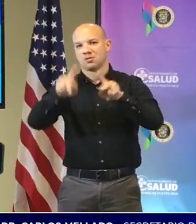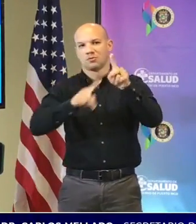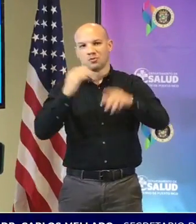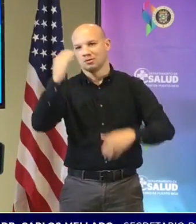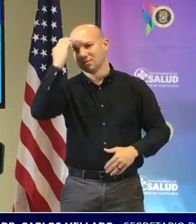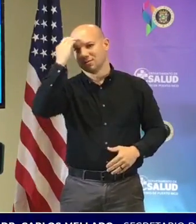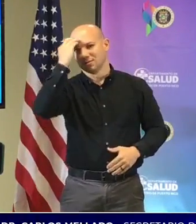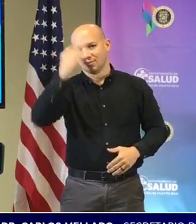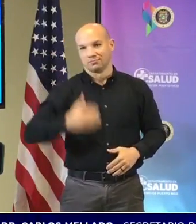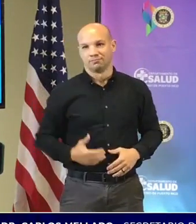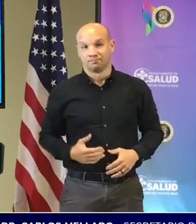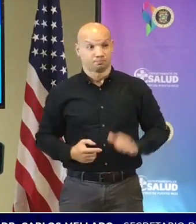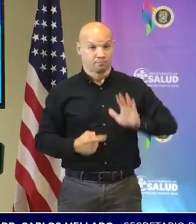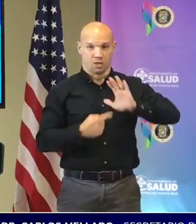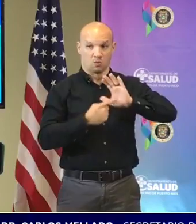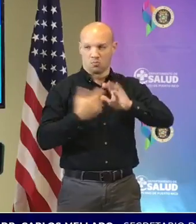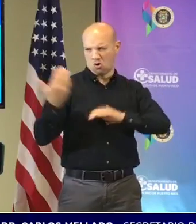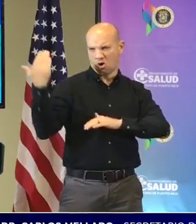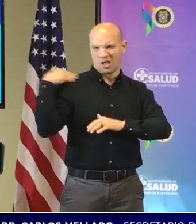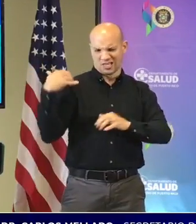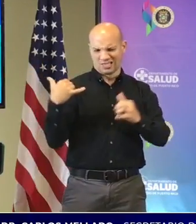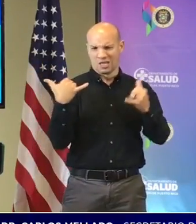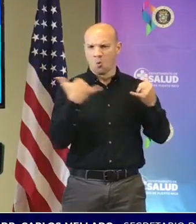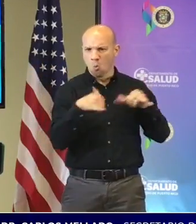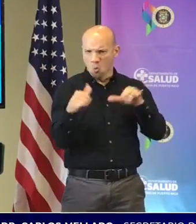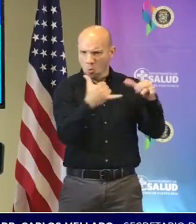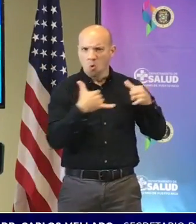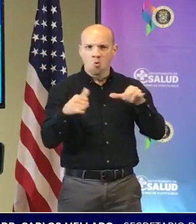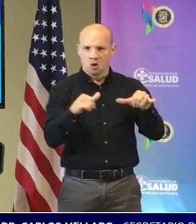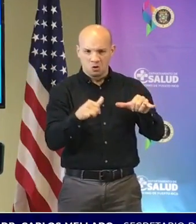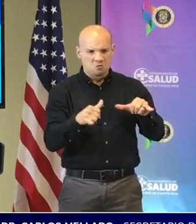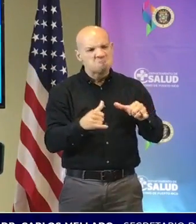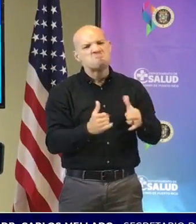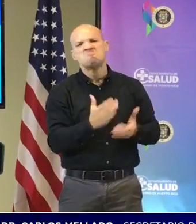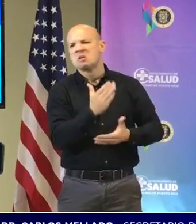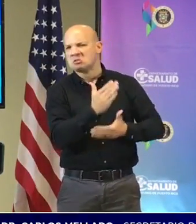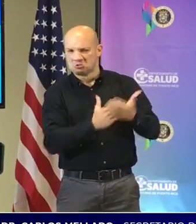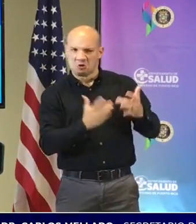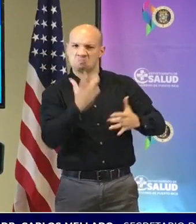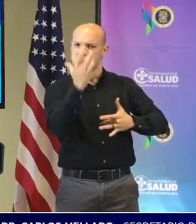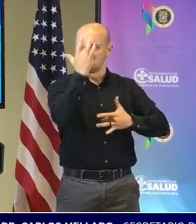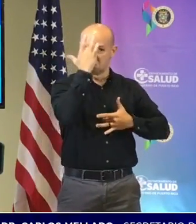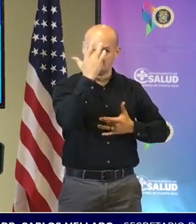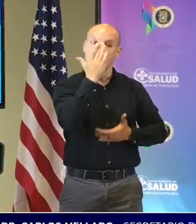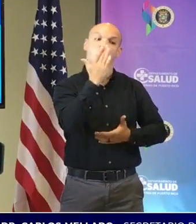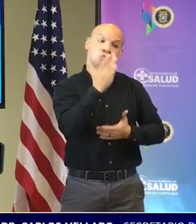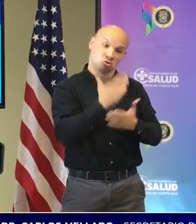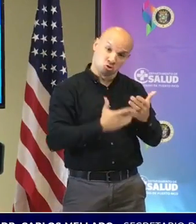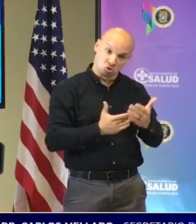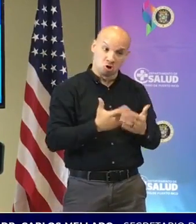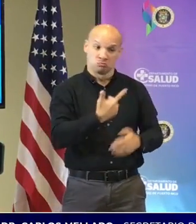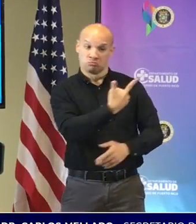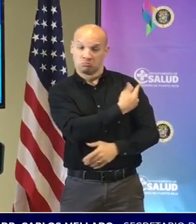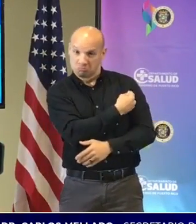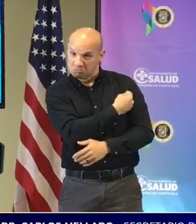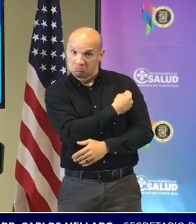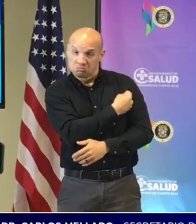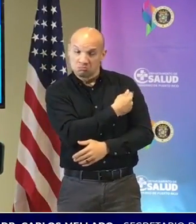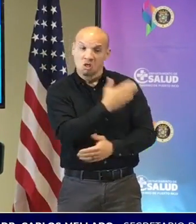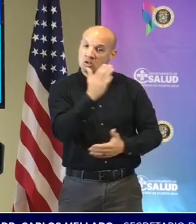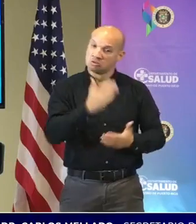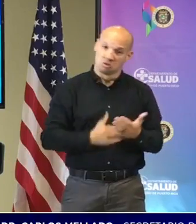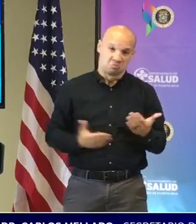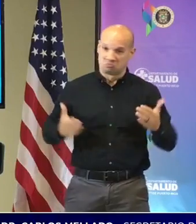juegos que hubo en el pasado pues si tuvimos algunos tipos de casos muchos de ellos no vacunados algunos de ellos no todas las dosis completadas